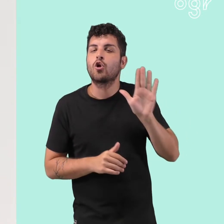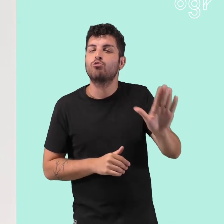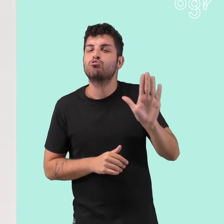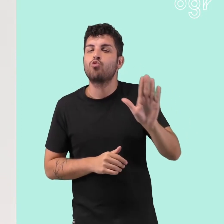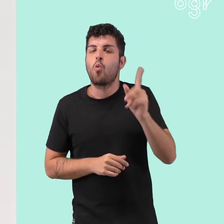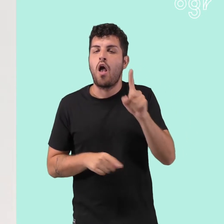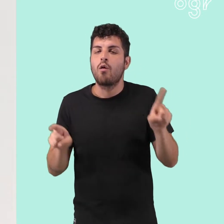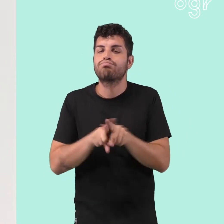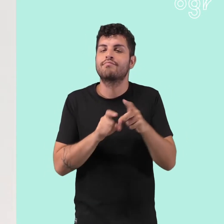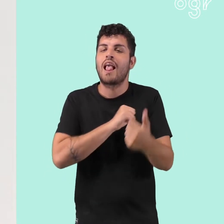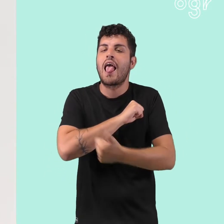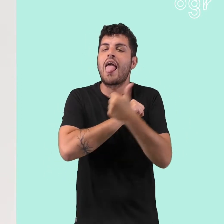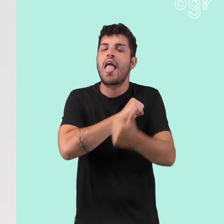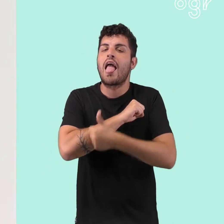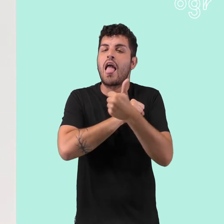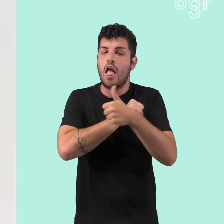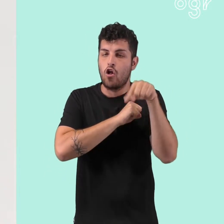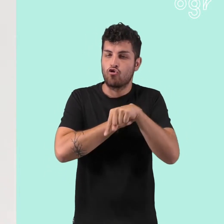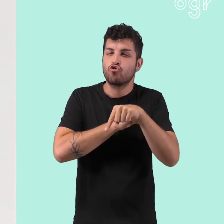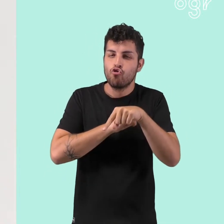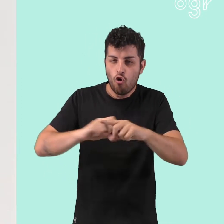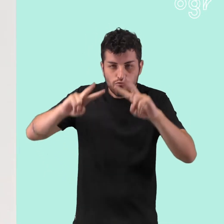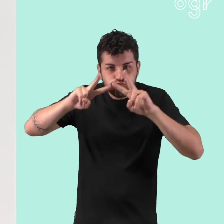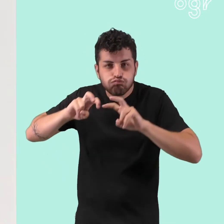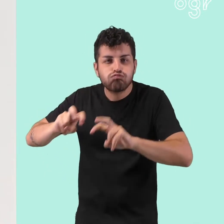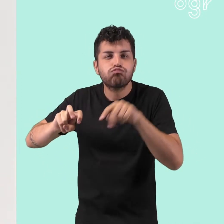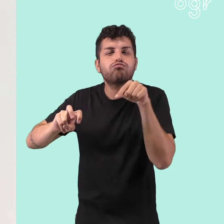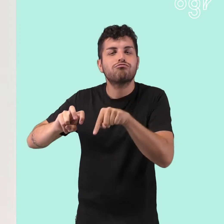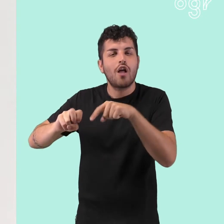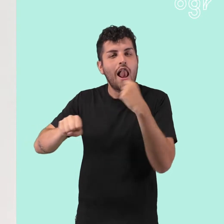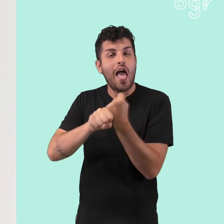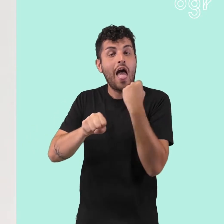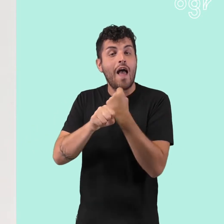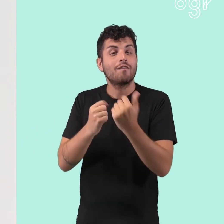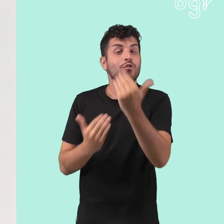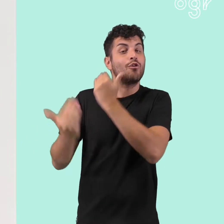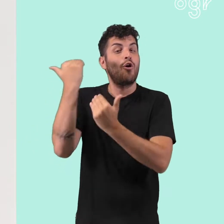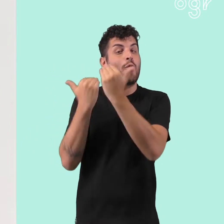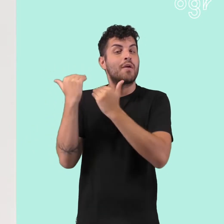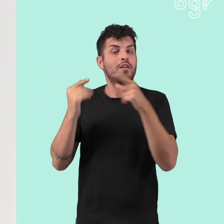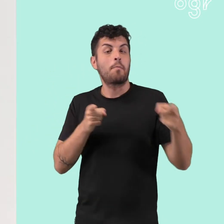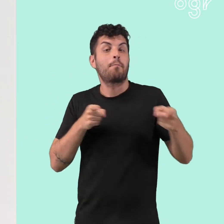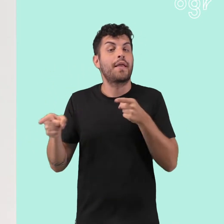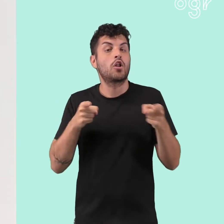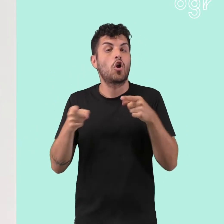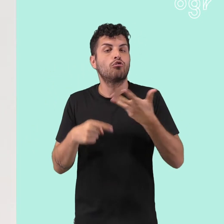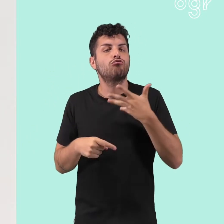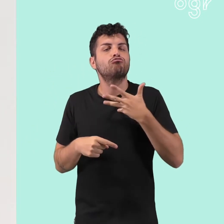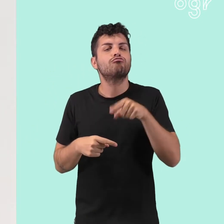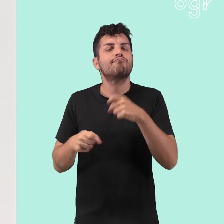tecnica antica come la stampa sul legno, intrecciando questa pratica con la sua ricerca sul lavoro fisico in tempi